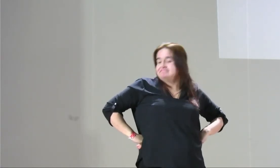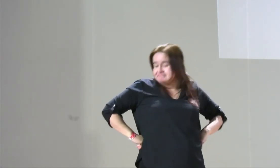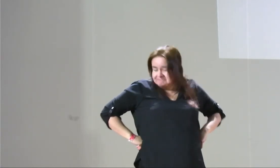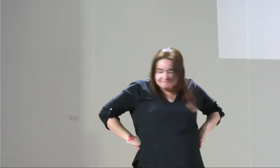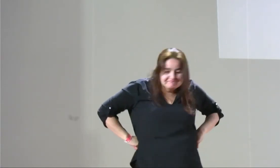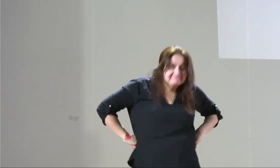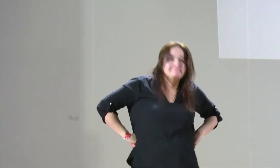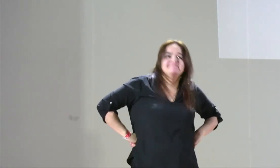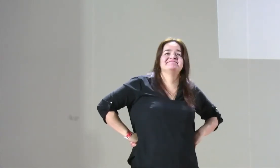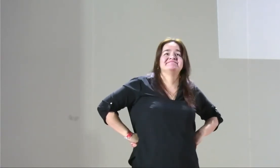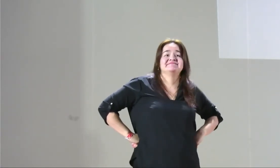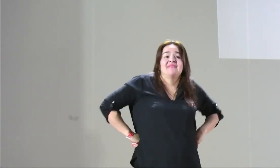necesito liberarlo